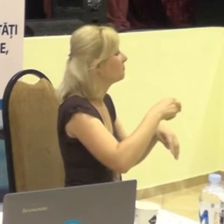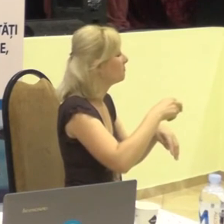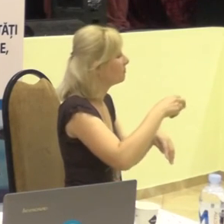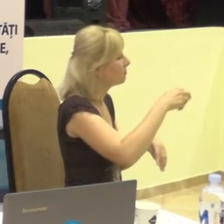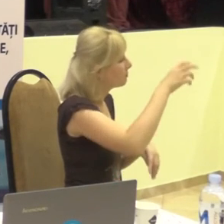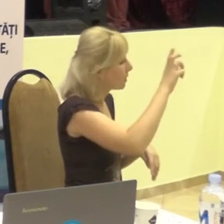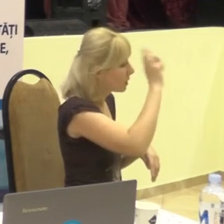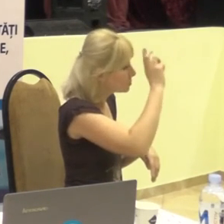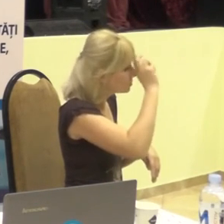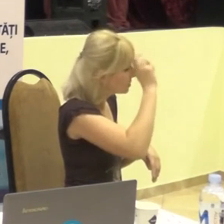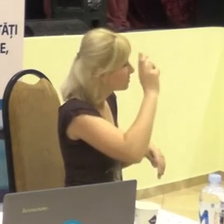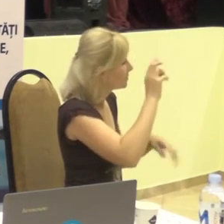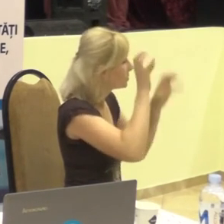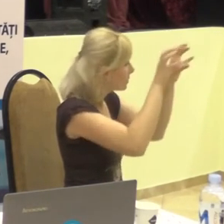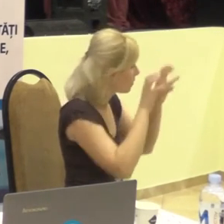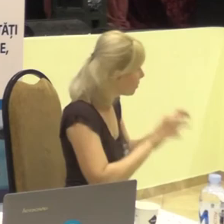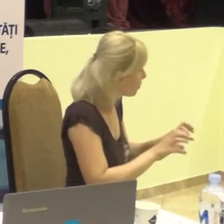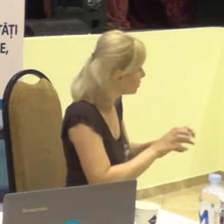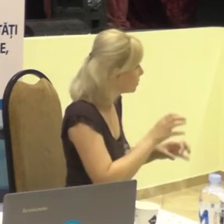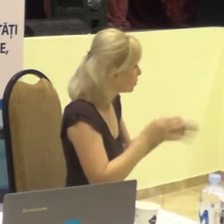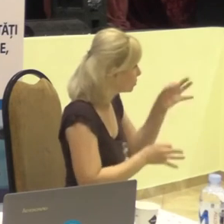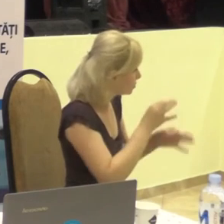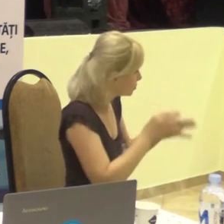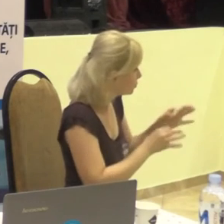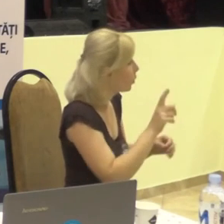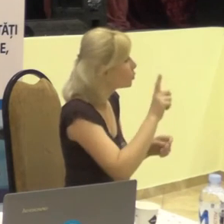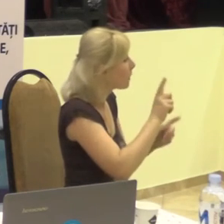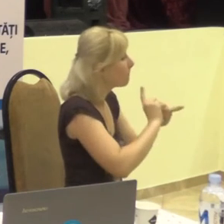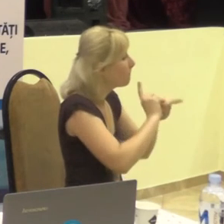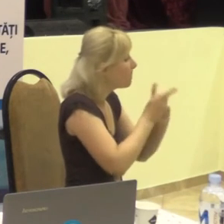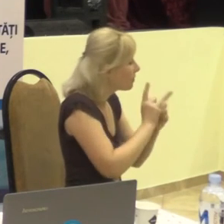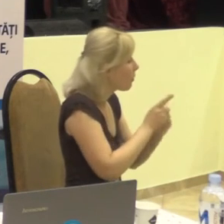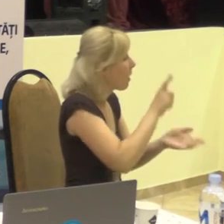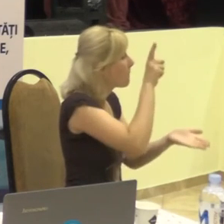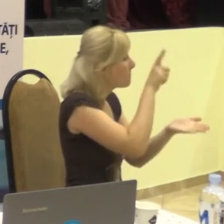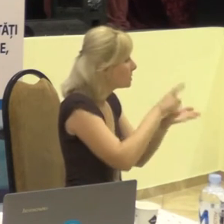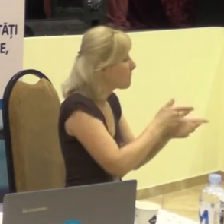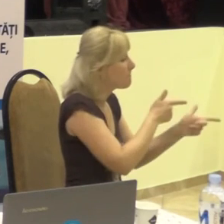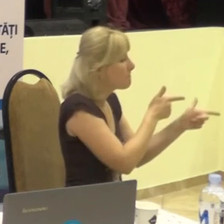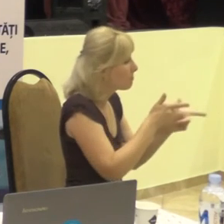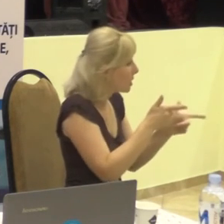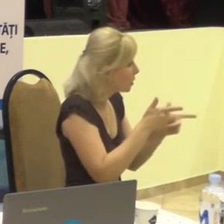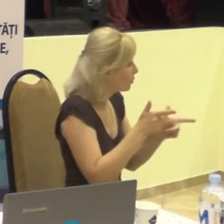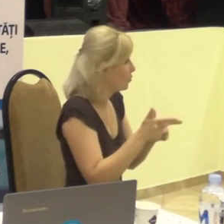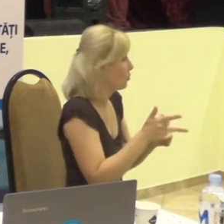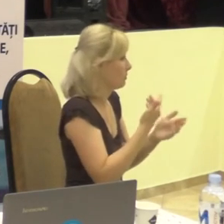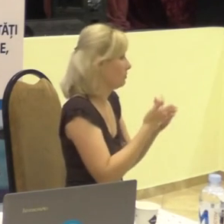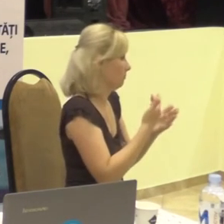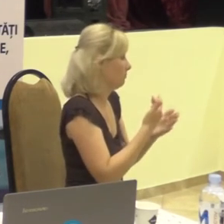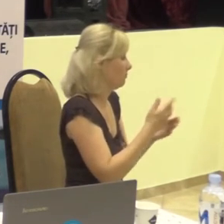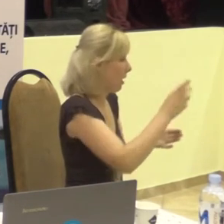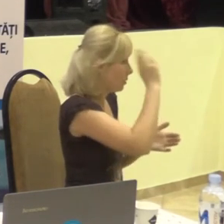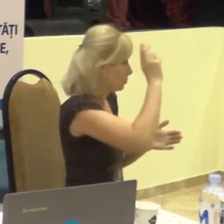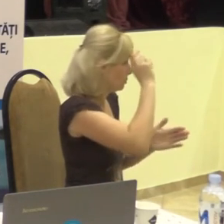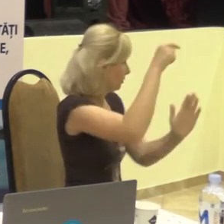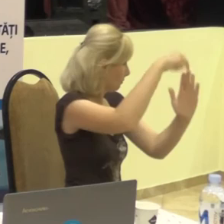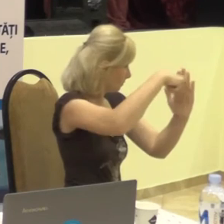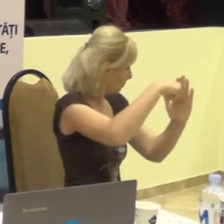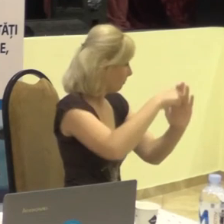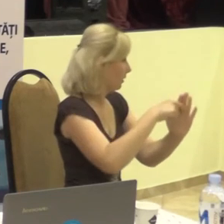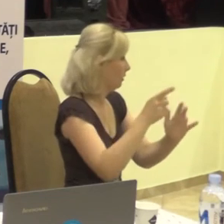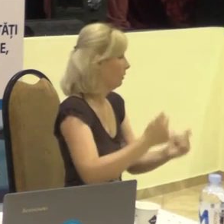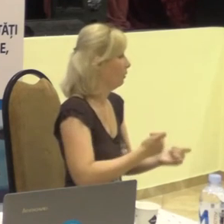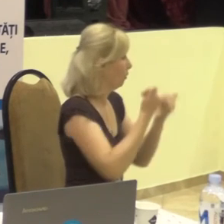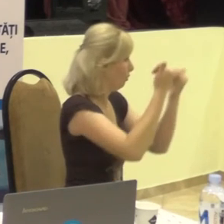bine ca translatorul să fie o persoană pregătită din cadrul sistemului care să